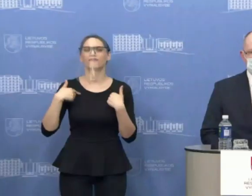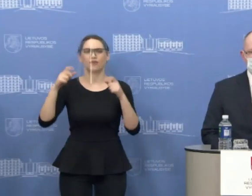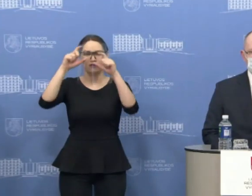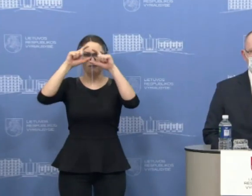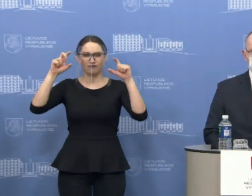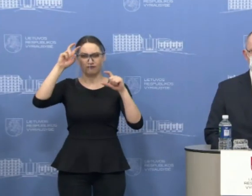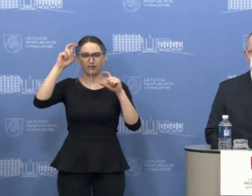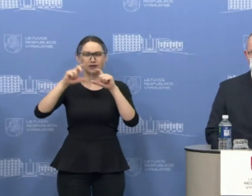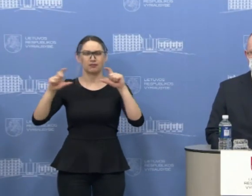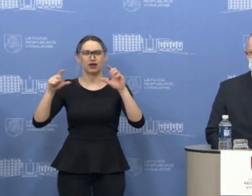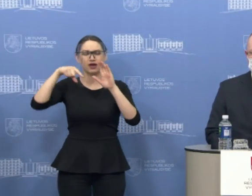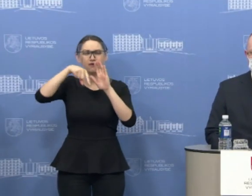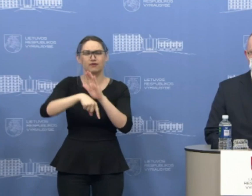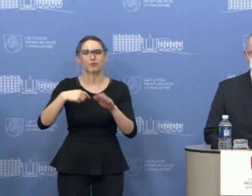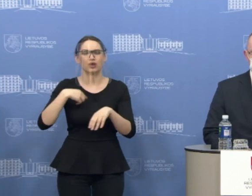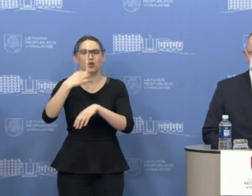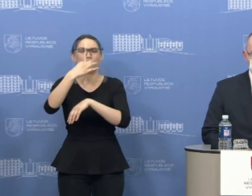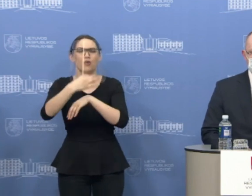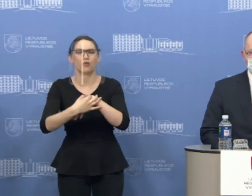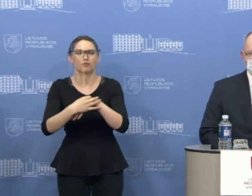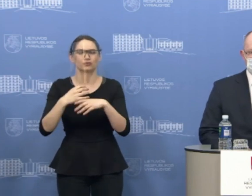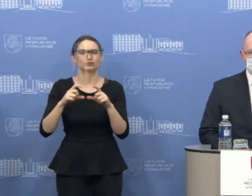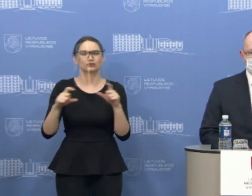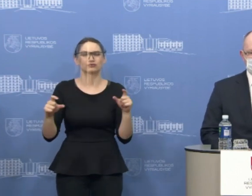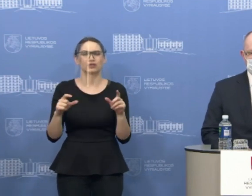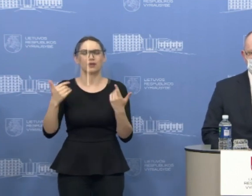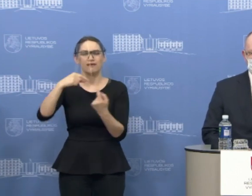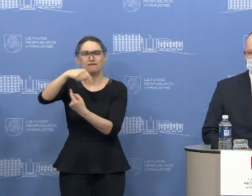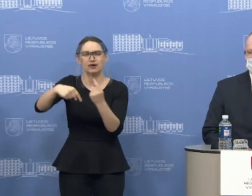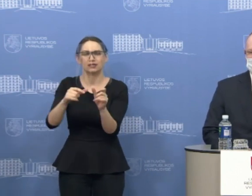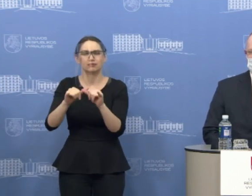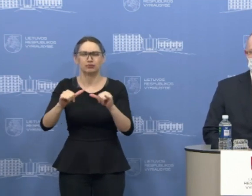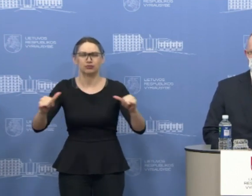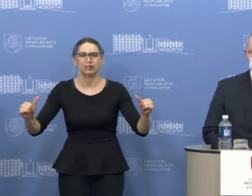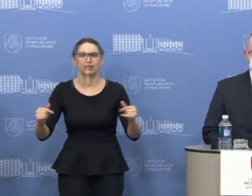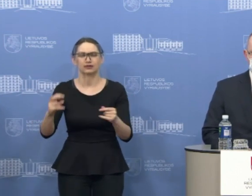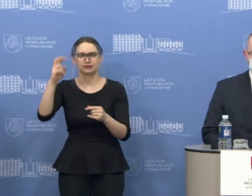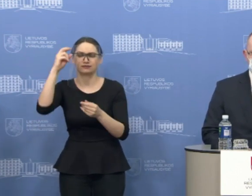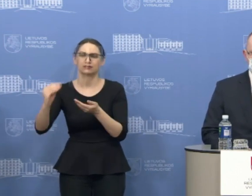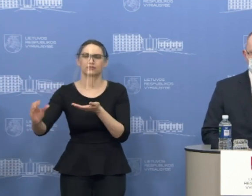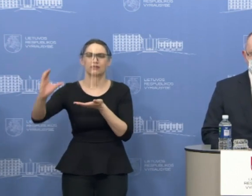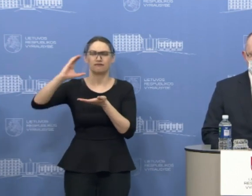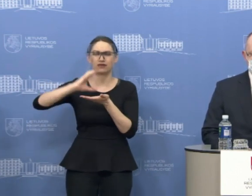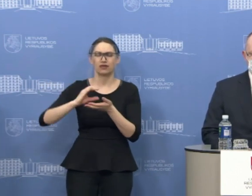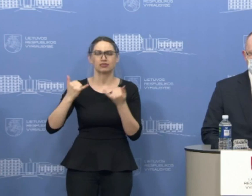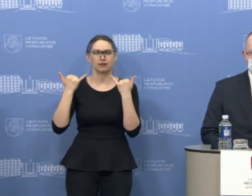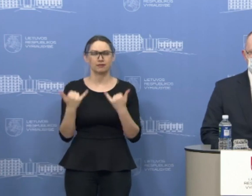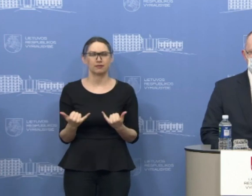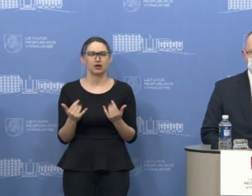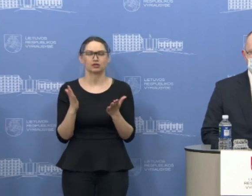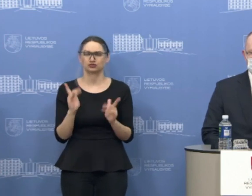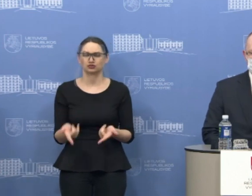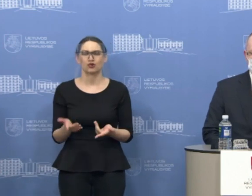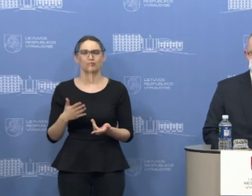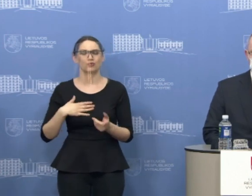padėti verslui pritraukti finansavimą, savo verslui finansuoti ir plėtoti. Tačiau šiais laikais, šiomis dienomis